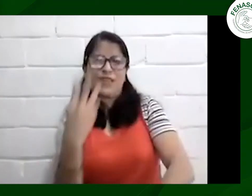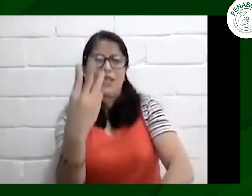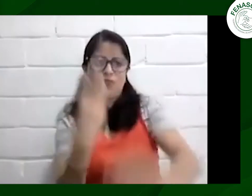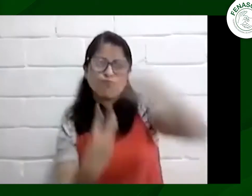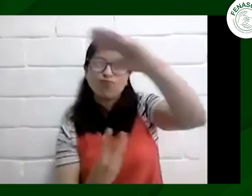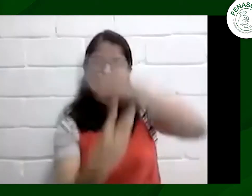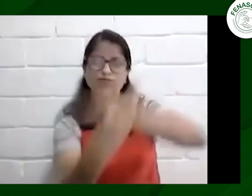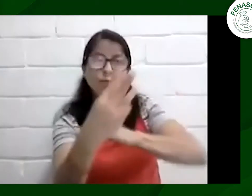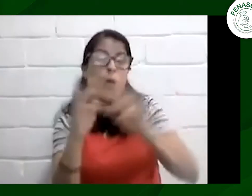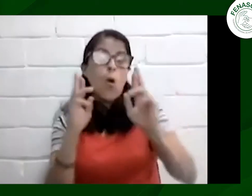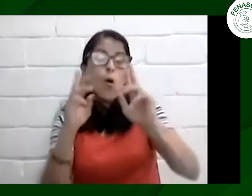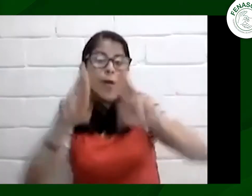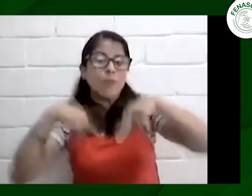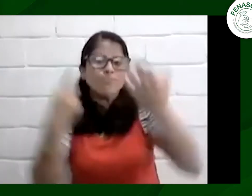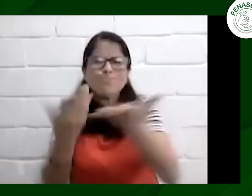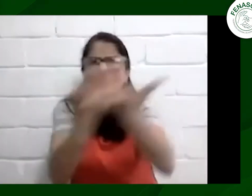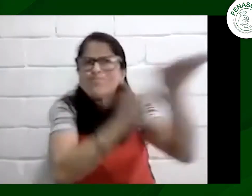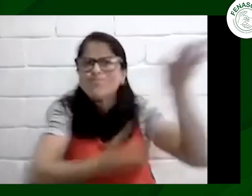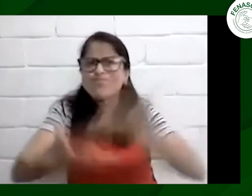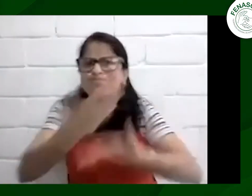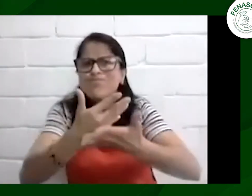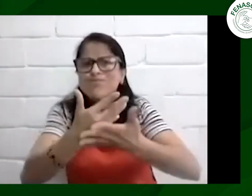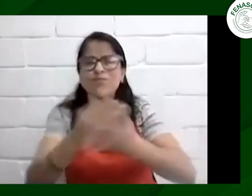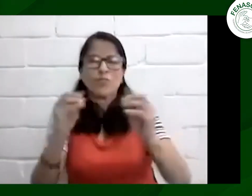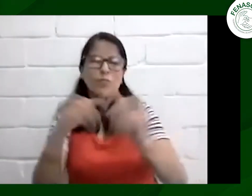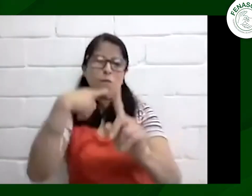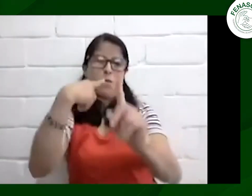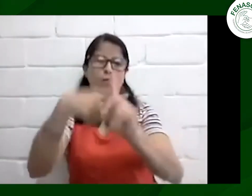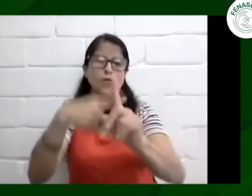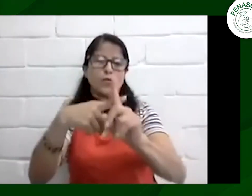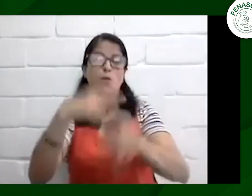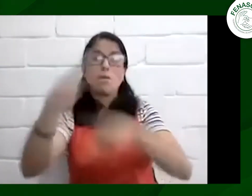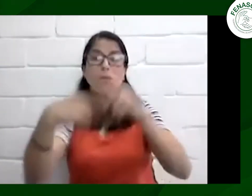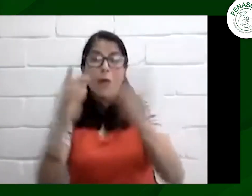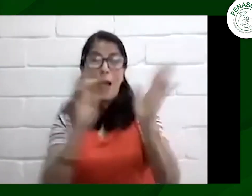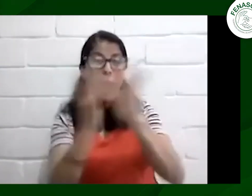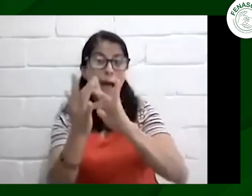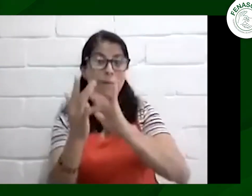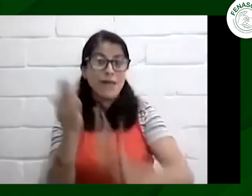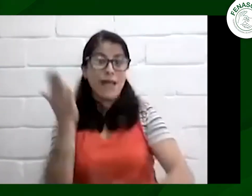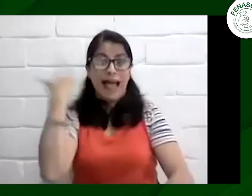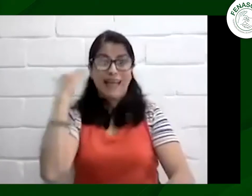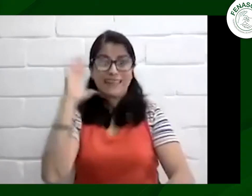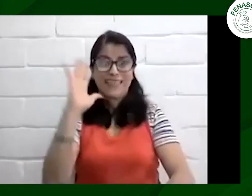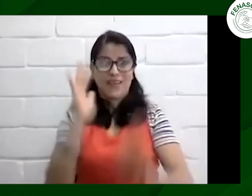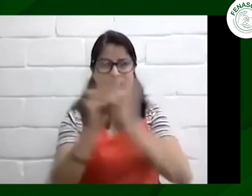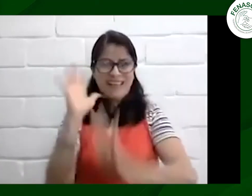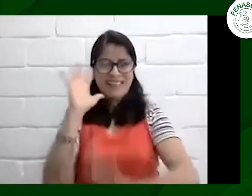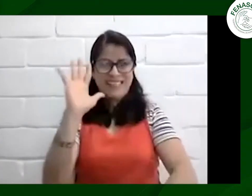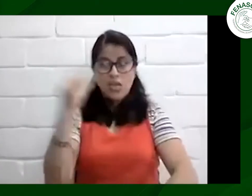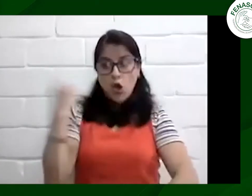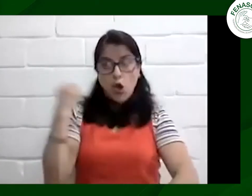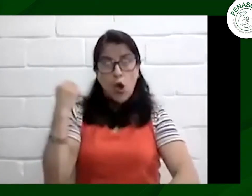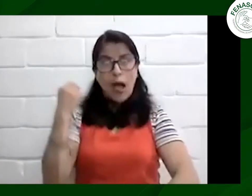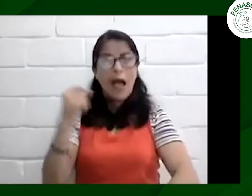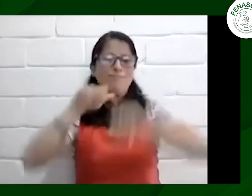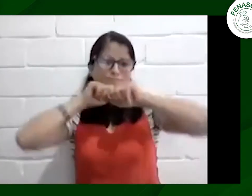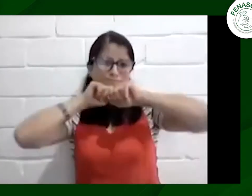podían entrar pues para nosotros también fue un aluvio y esperar después que había sucedido en esa reunión también fue